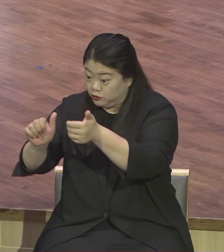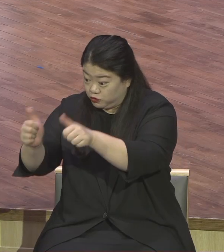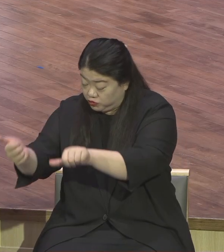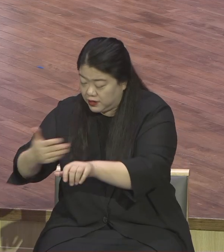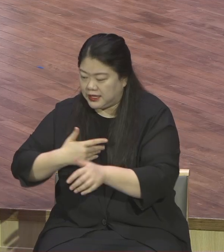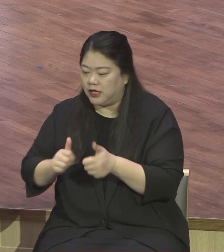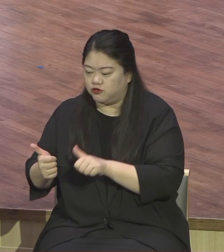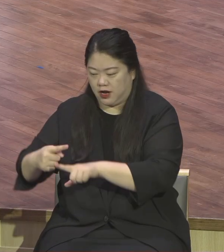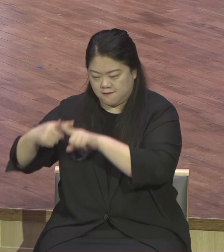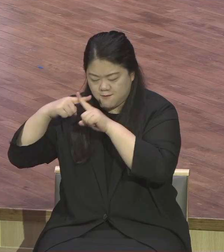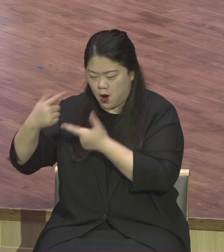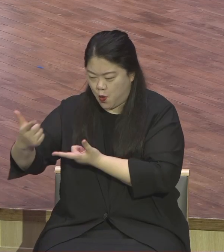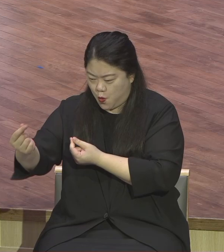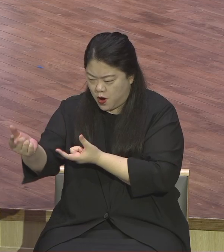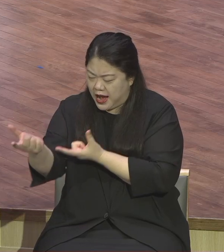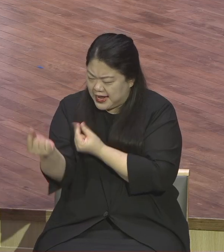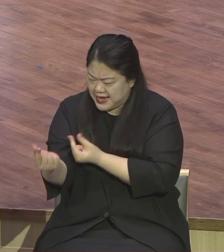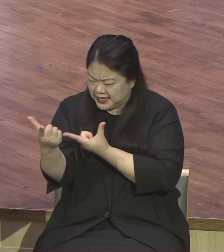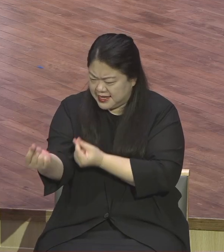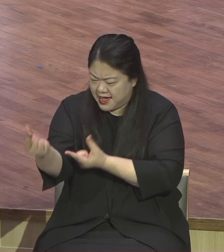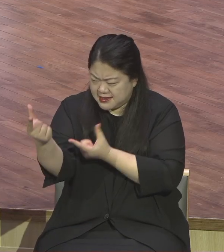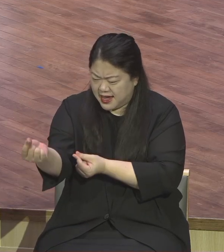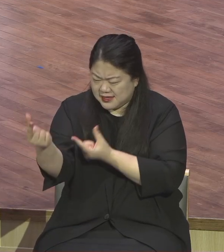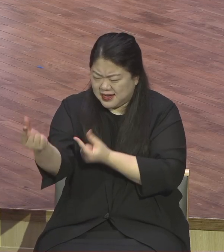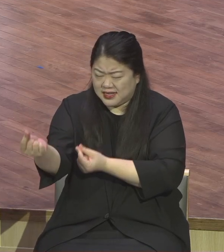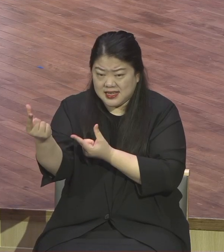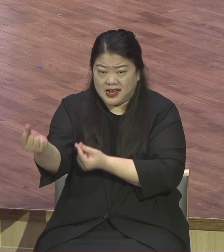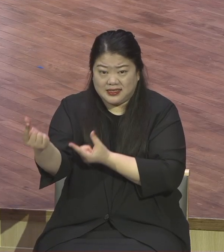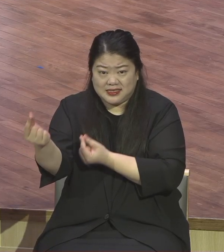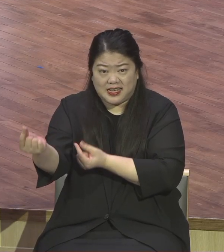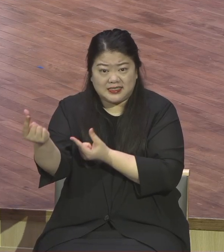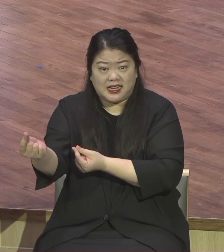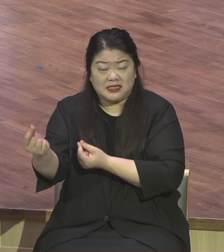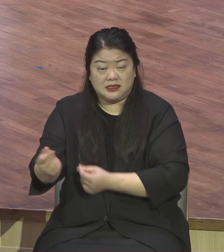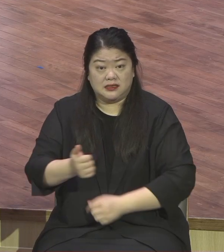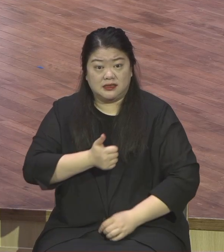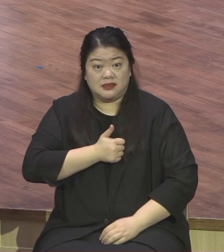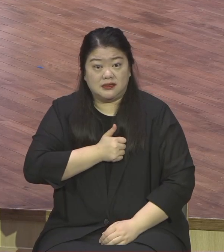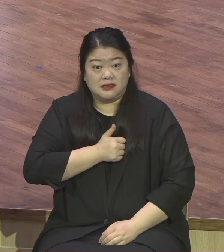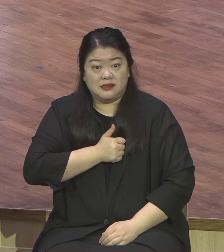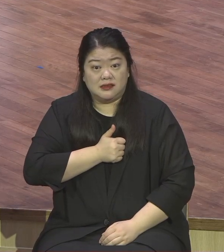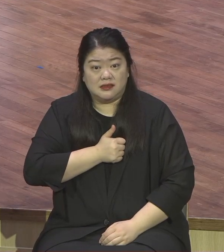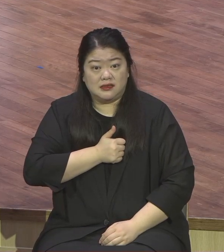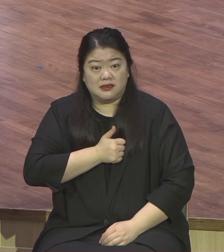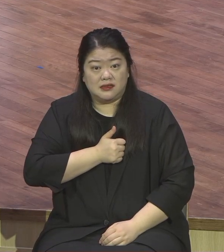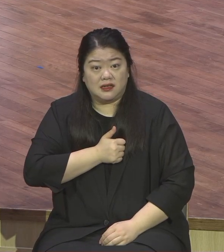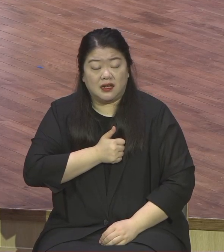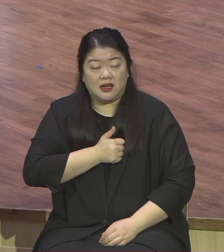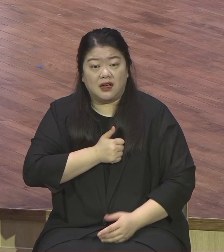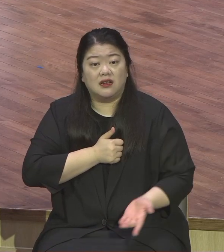완전히 박살나는 깨어지는 자기의 모습을 보는 순간이죠